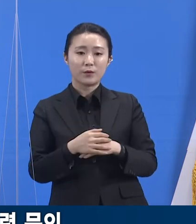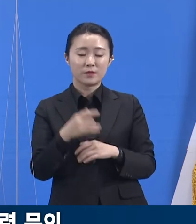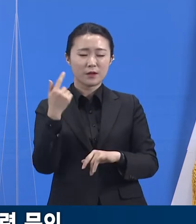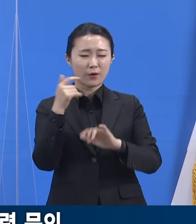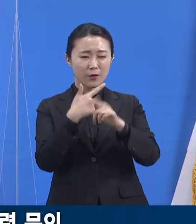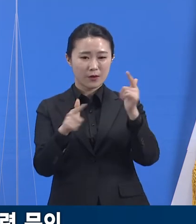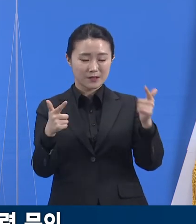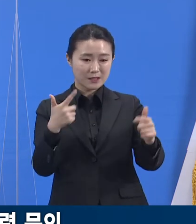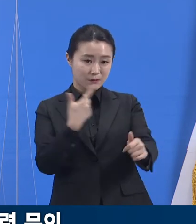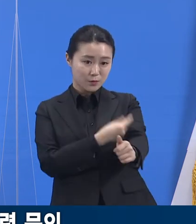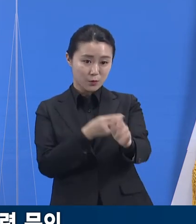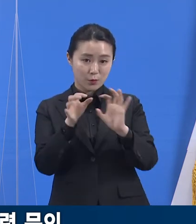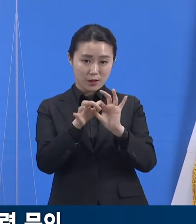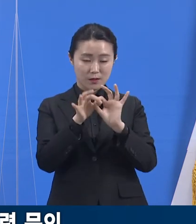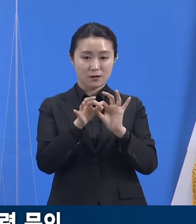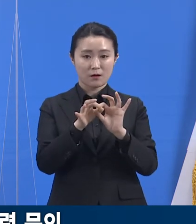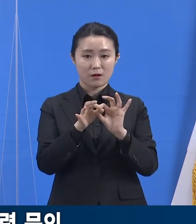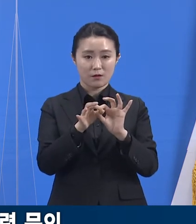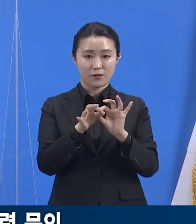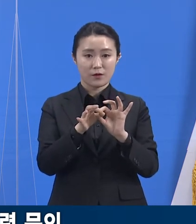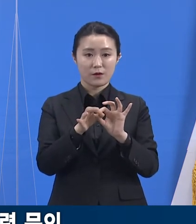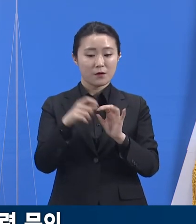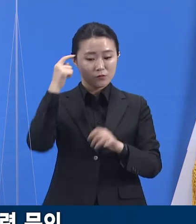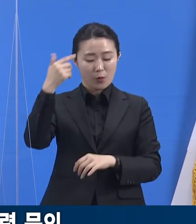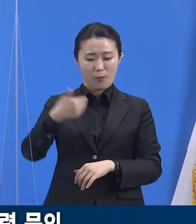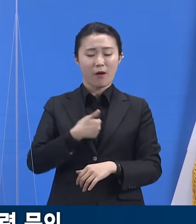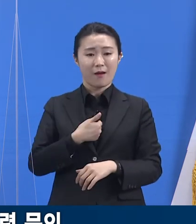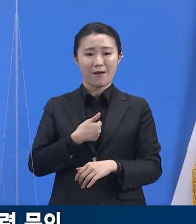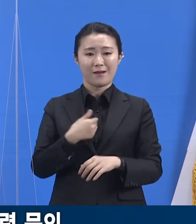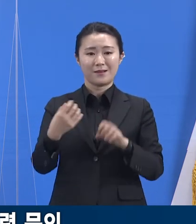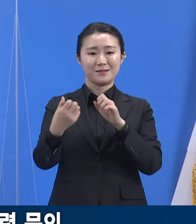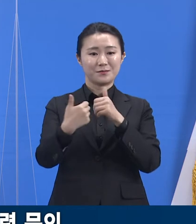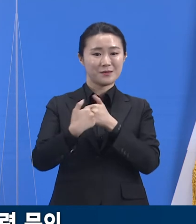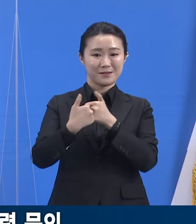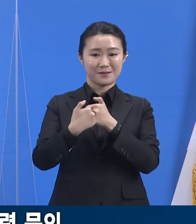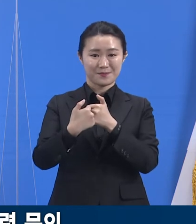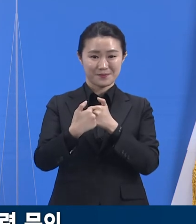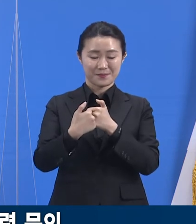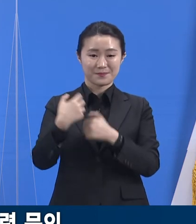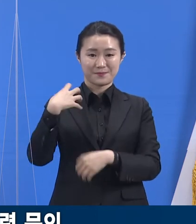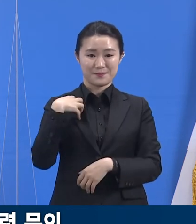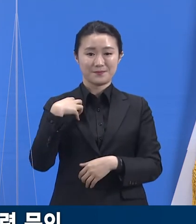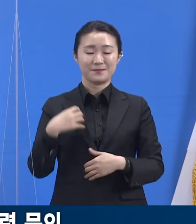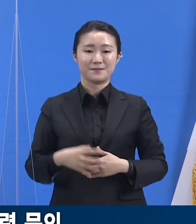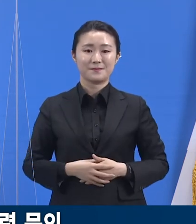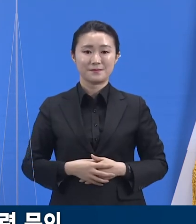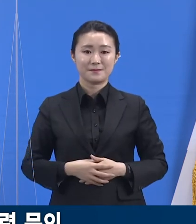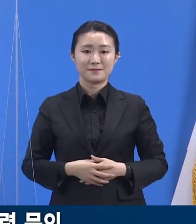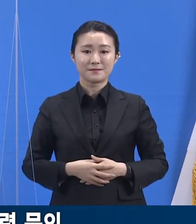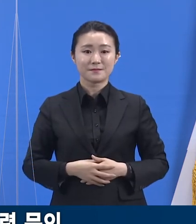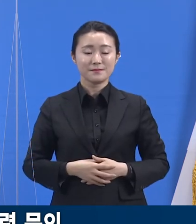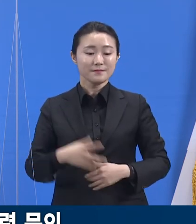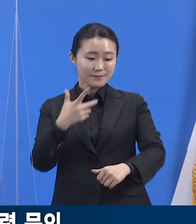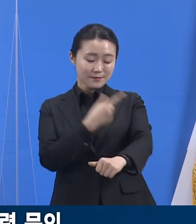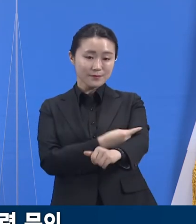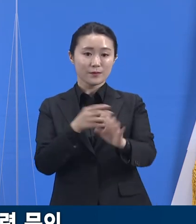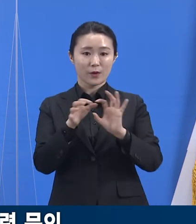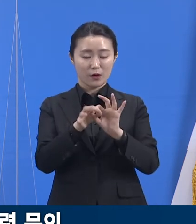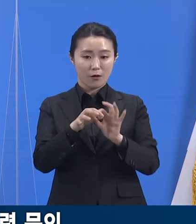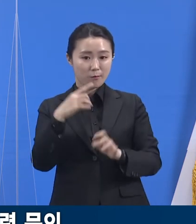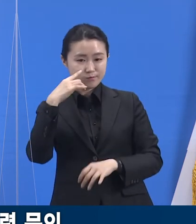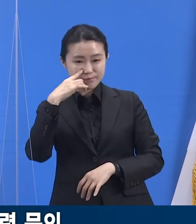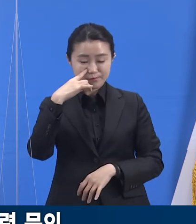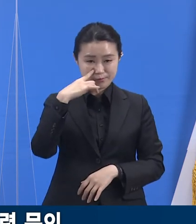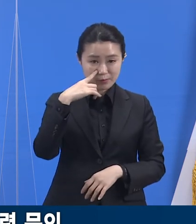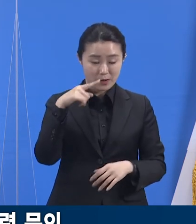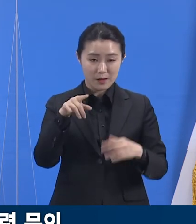상담 업무를 맡게 됩니다. 예방접종과 관련한 문의사항이 있는 도민분들께서는 경기도 콜센터